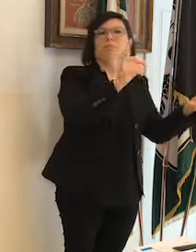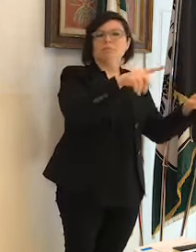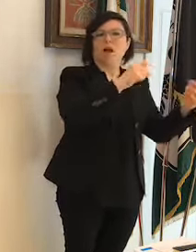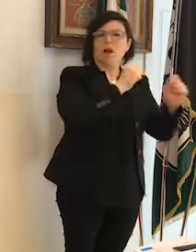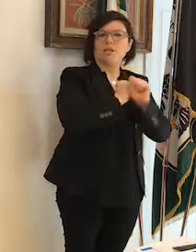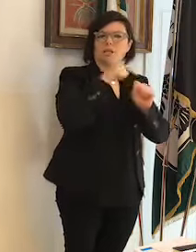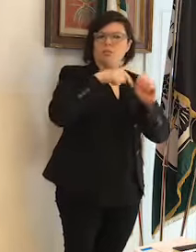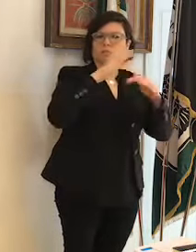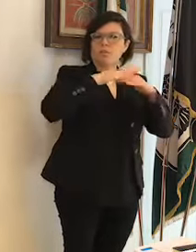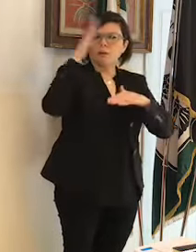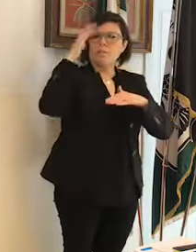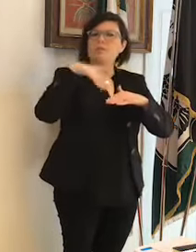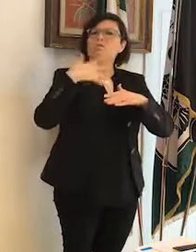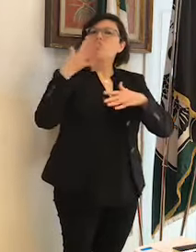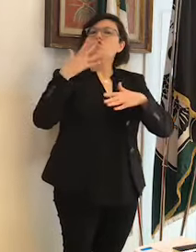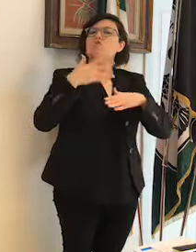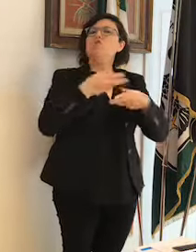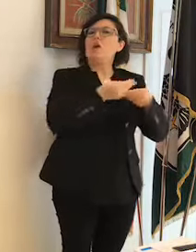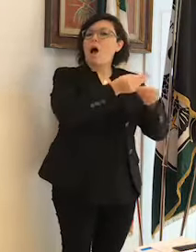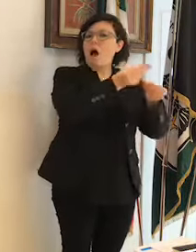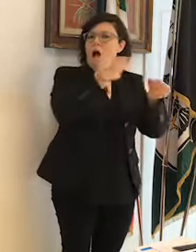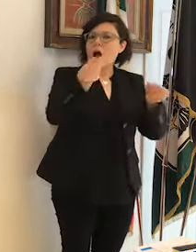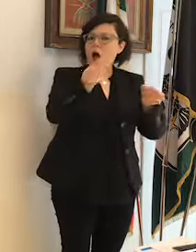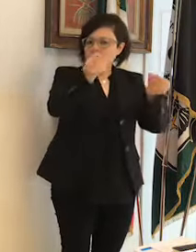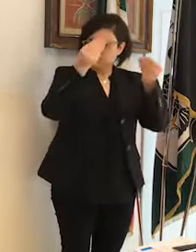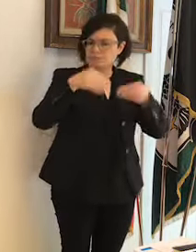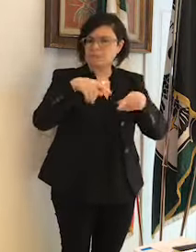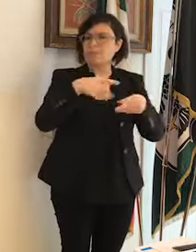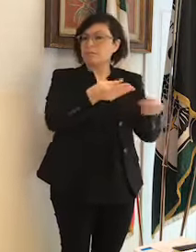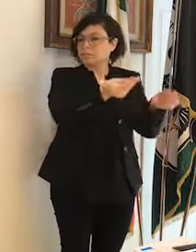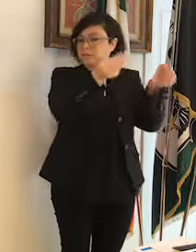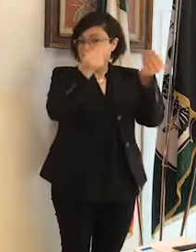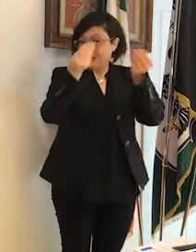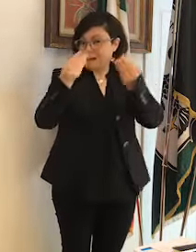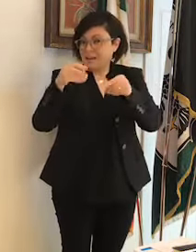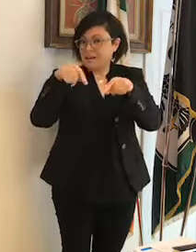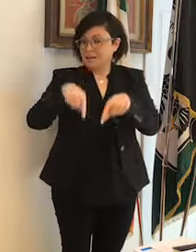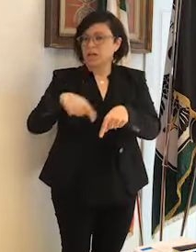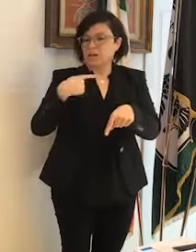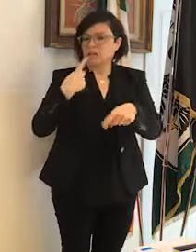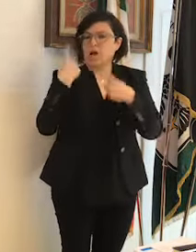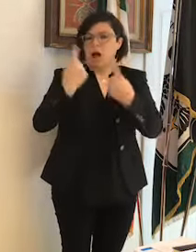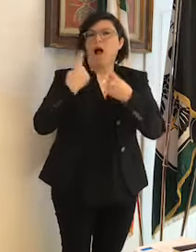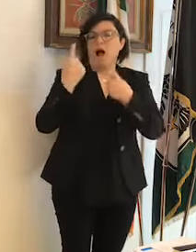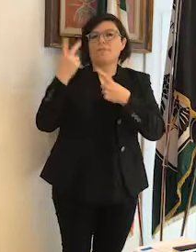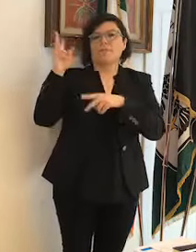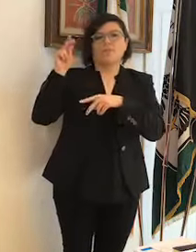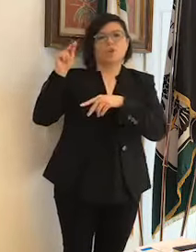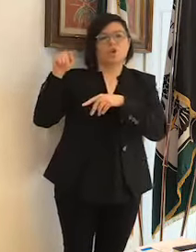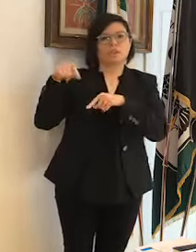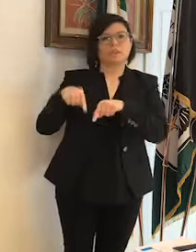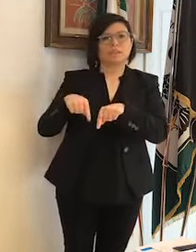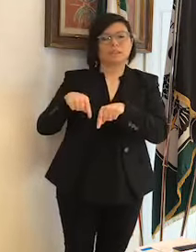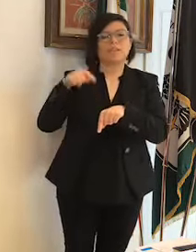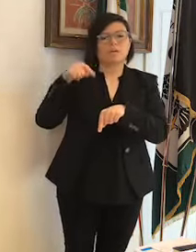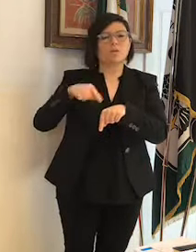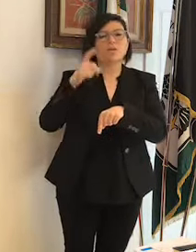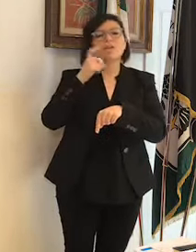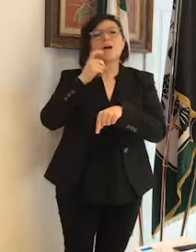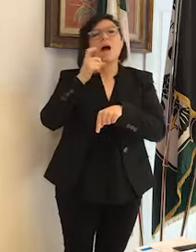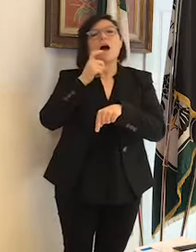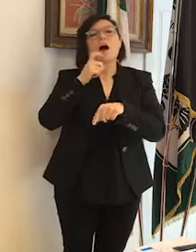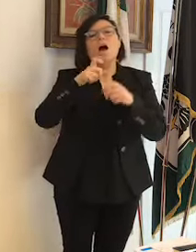addirittura questa mattina li abbia già scaricati. Sto attendendo notizie. perché questa è una città